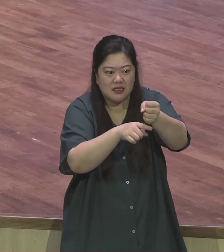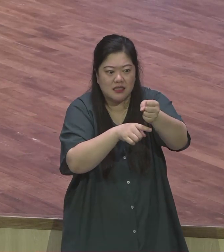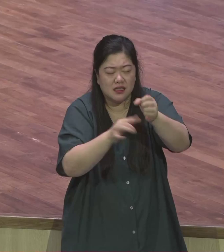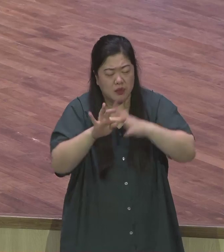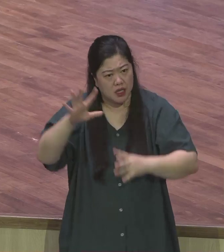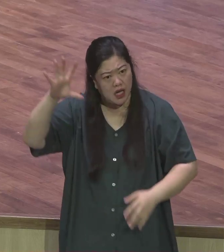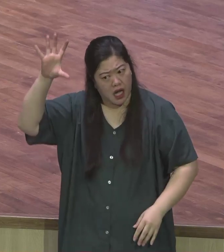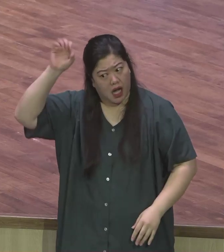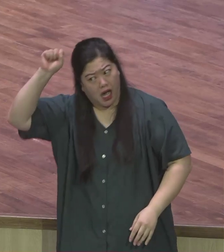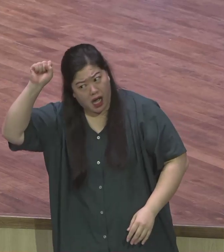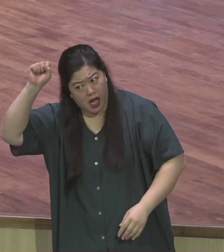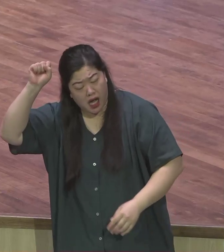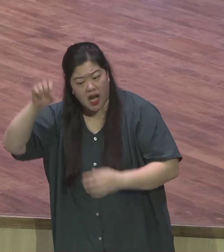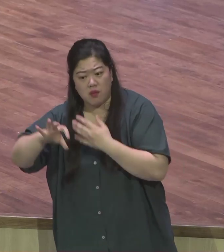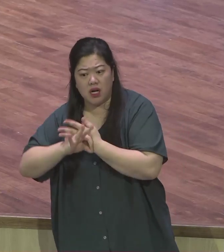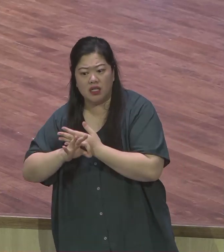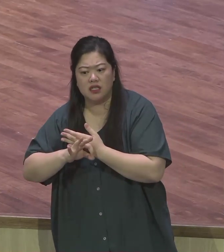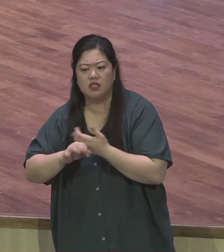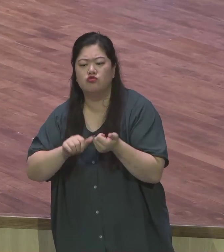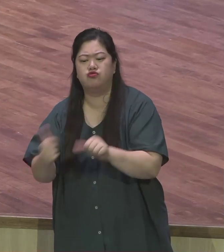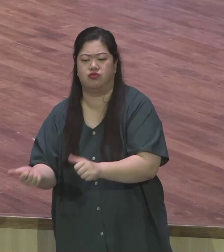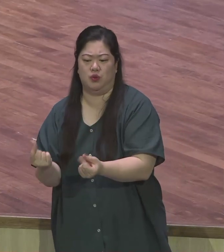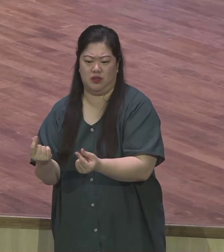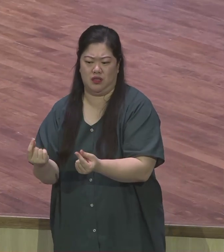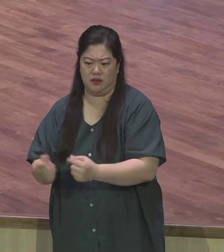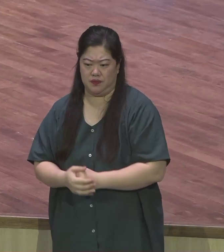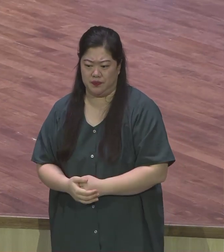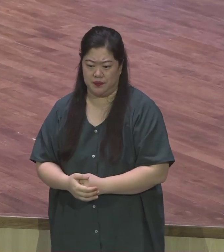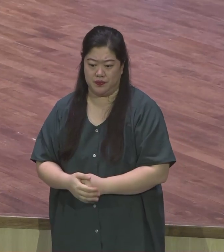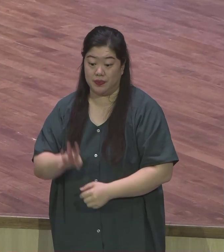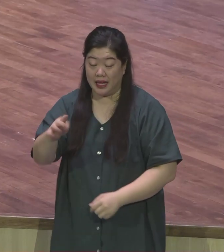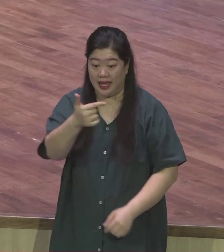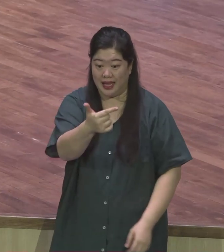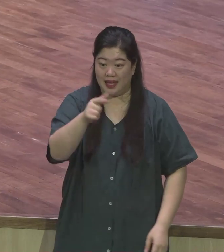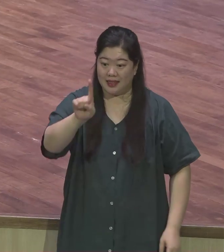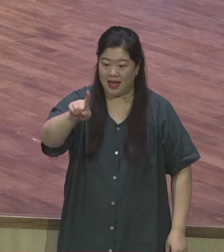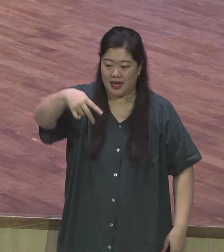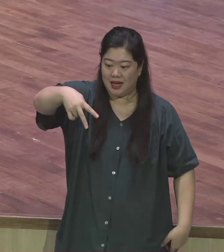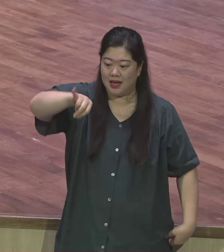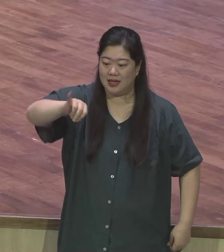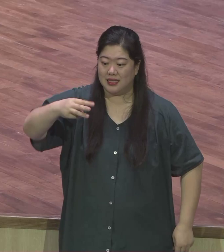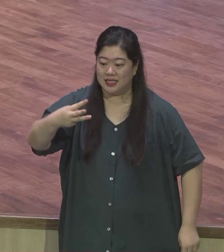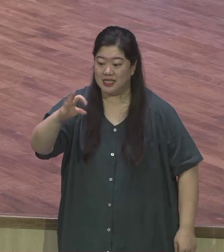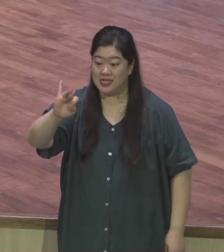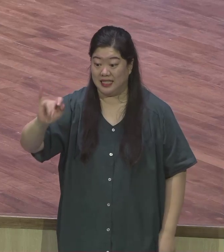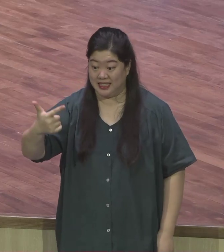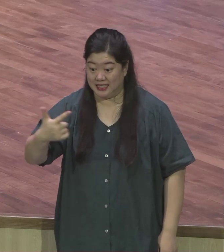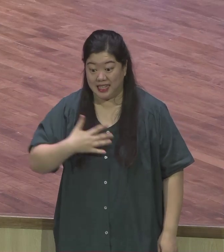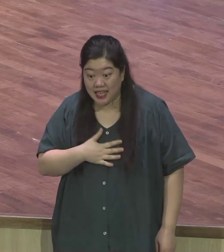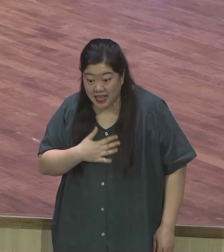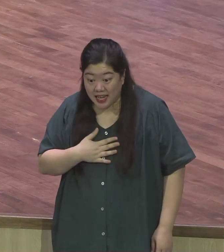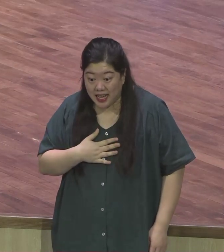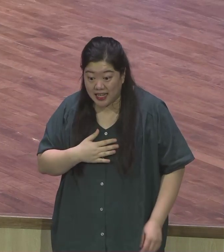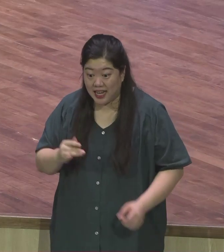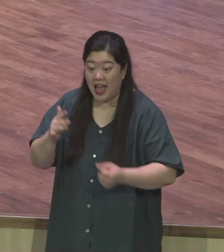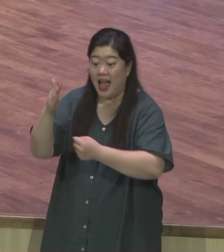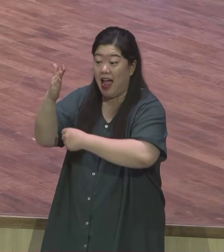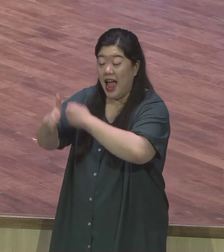나시린을 기억하시면 됩니다 민숙의 6장 5절에 나시린의 머리를 잘라서는 안 되는데 만약 자르게 되면 부정을 타고